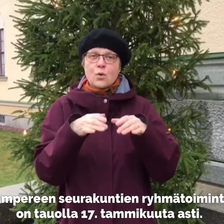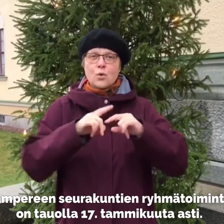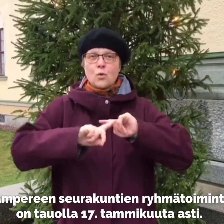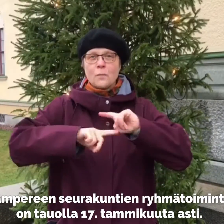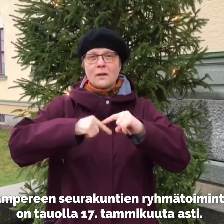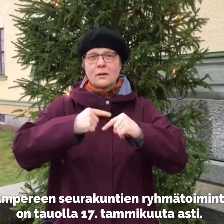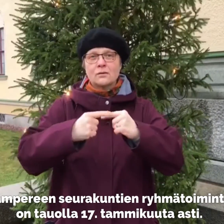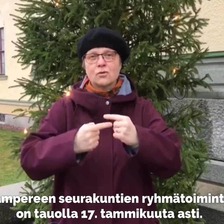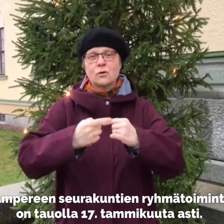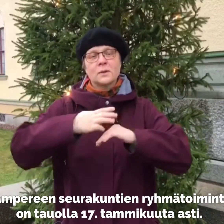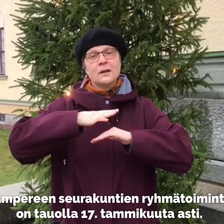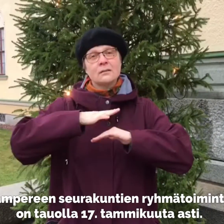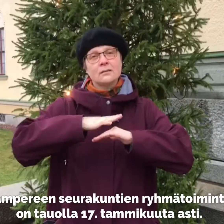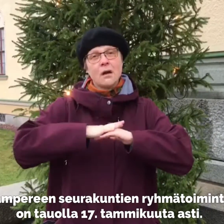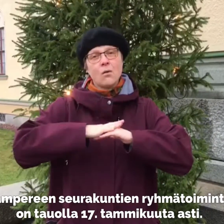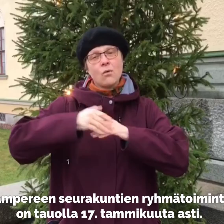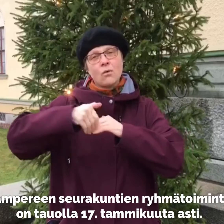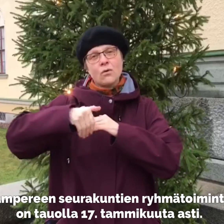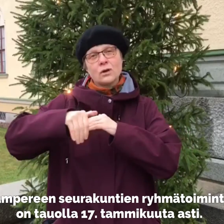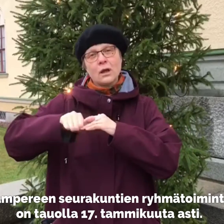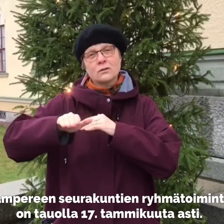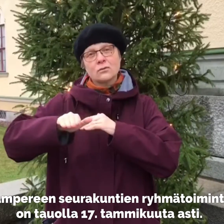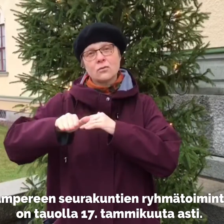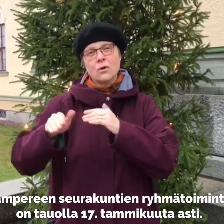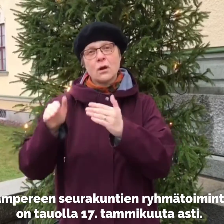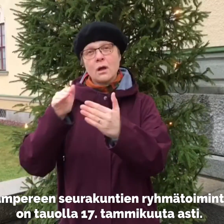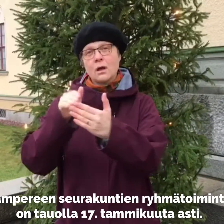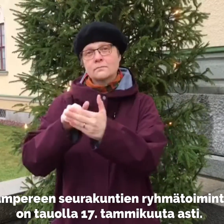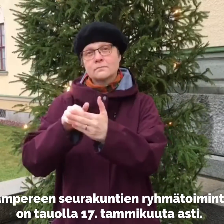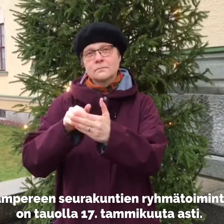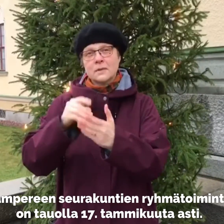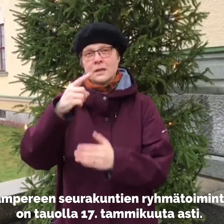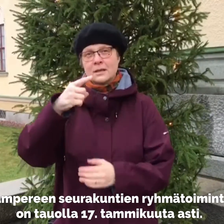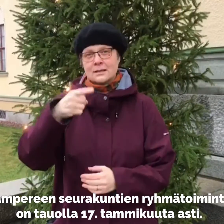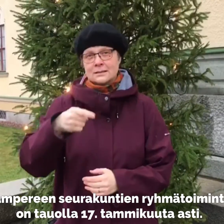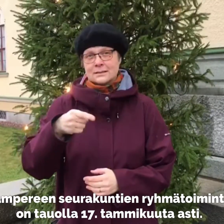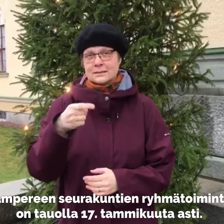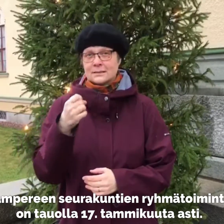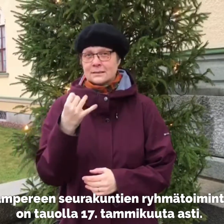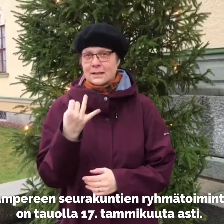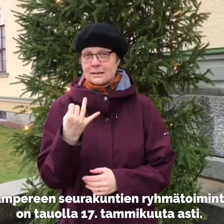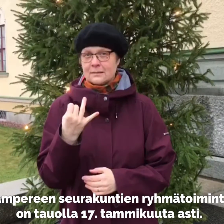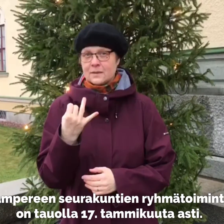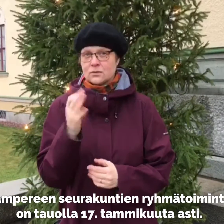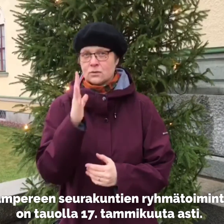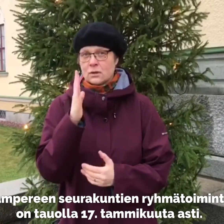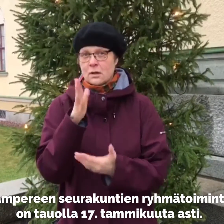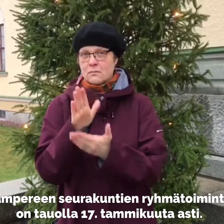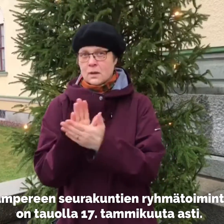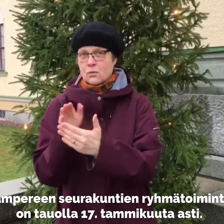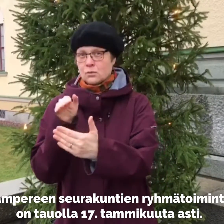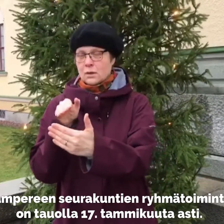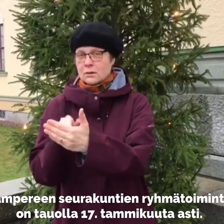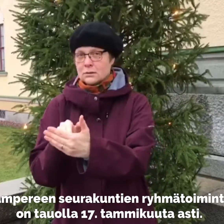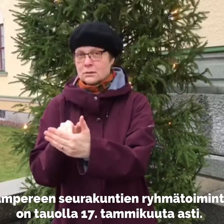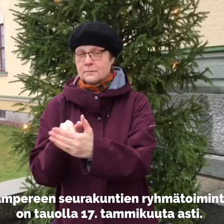Tampereen seurakuntien ryhmätoiminta on tauolla 17. päivään tammikuuta asti.